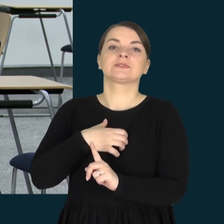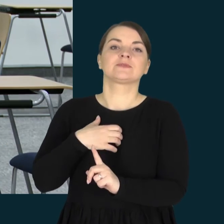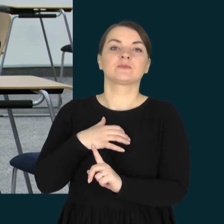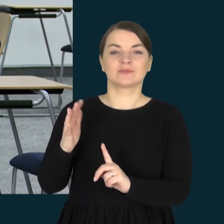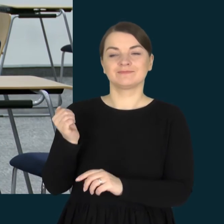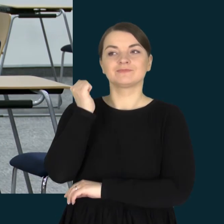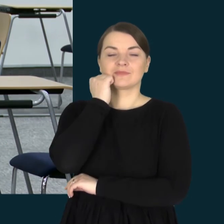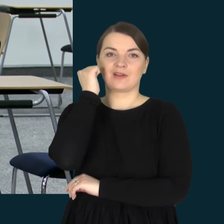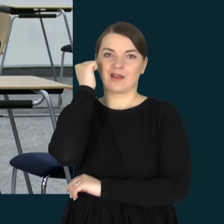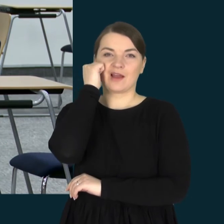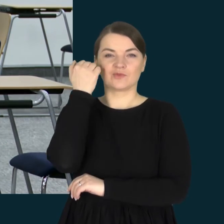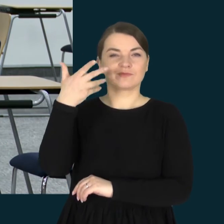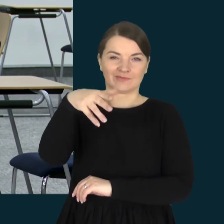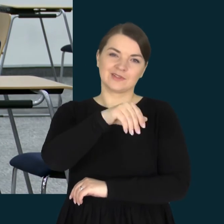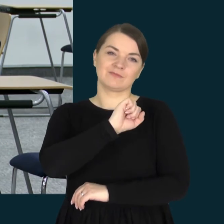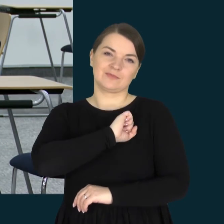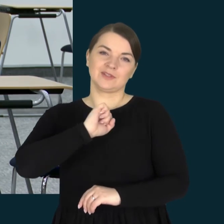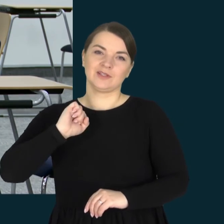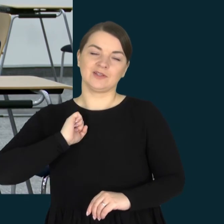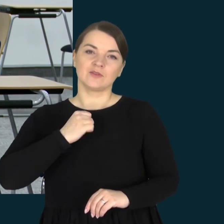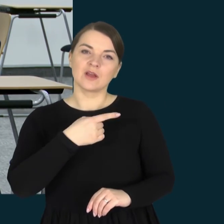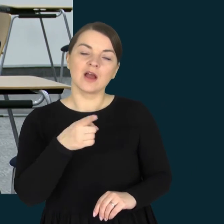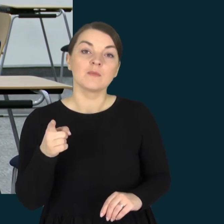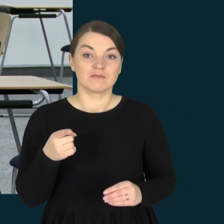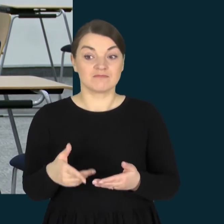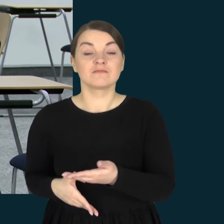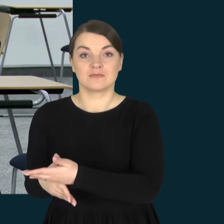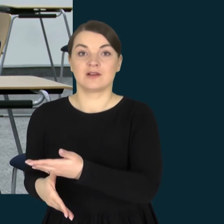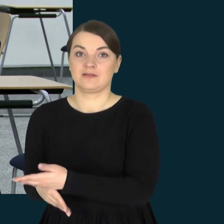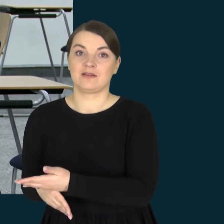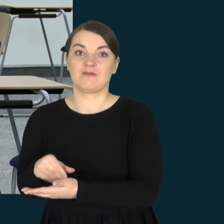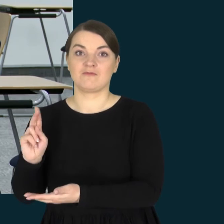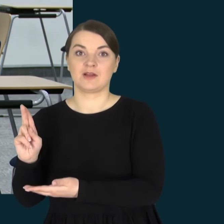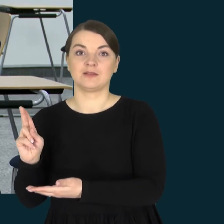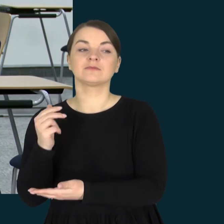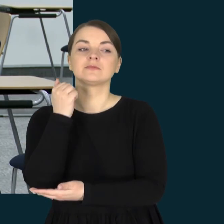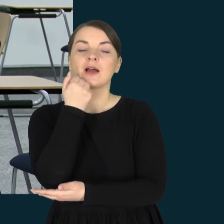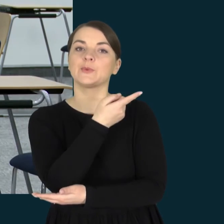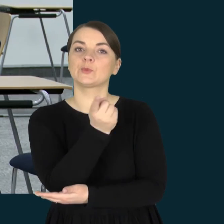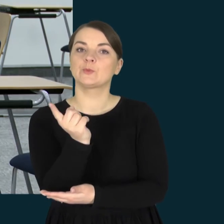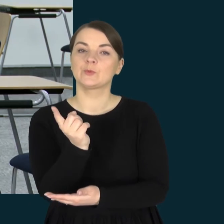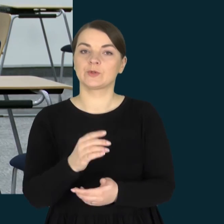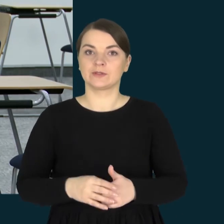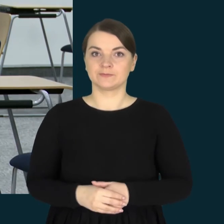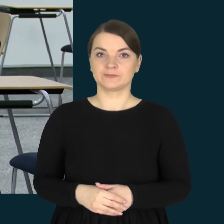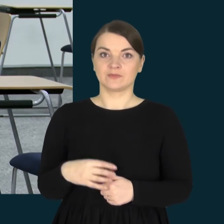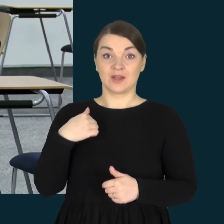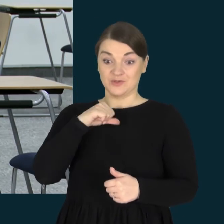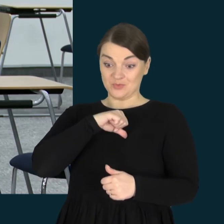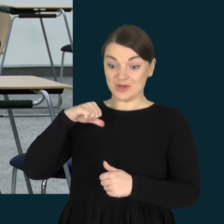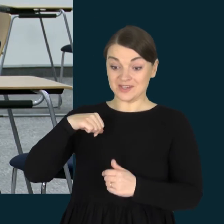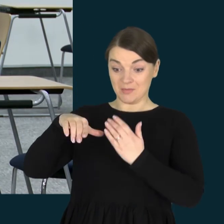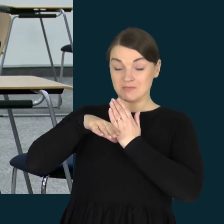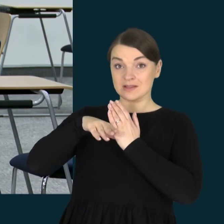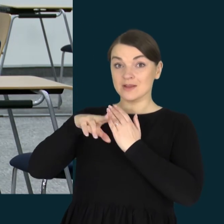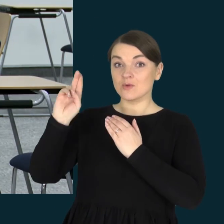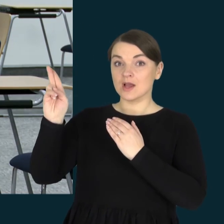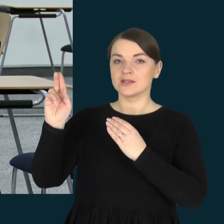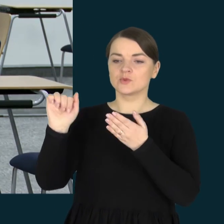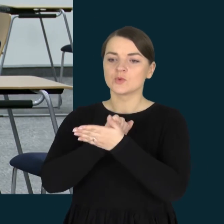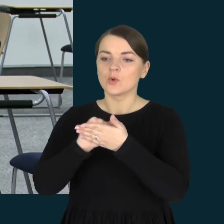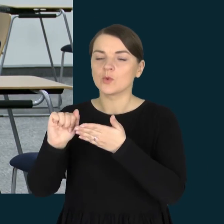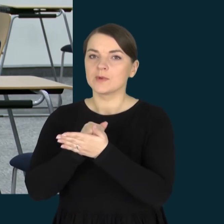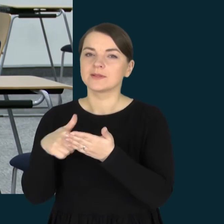norėčiau padėkoti visiems daktarams, kurie padėjo susitvarkyti su mano jausmais, susitvarkyti su